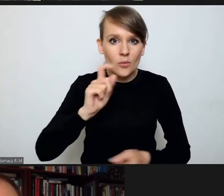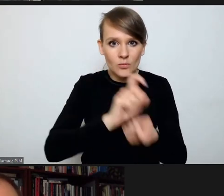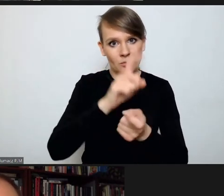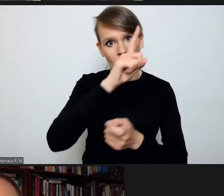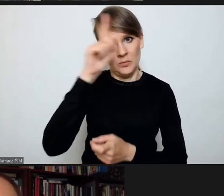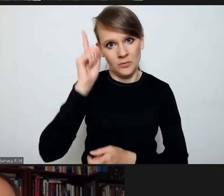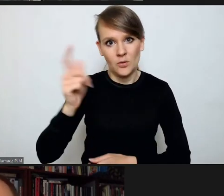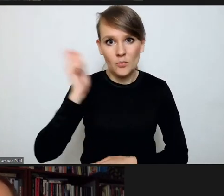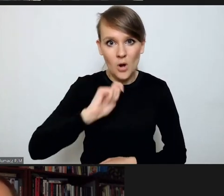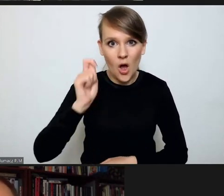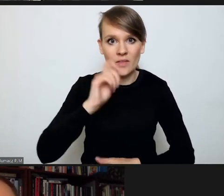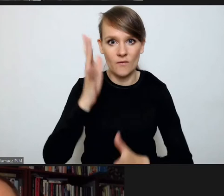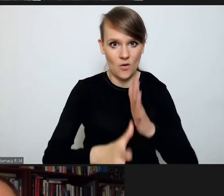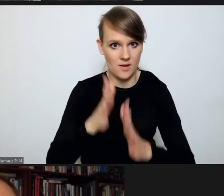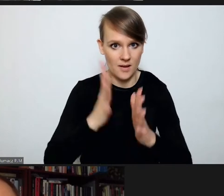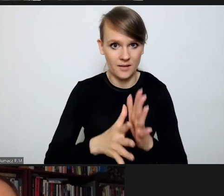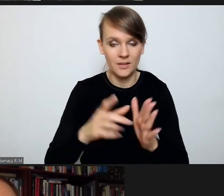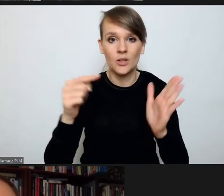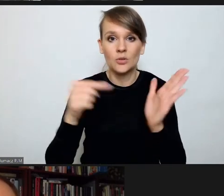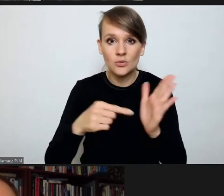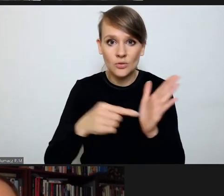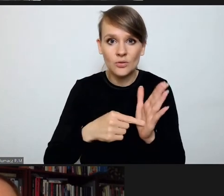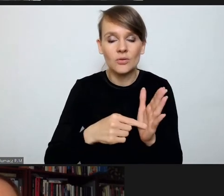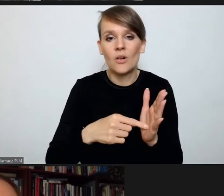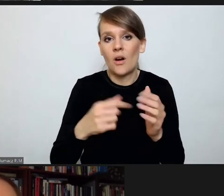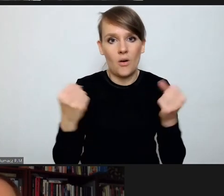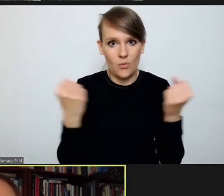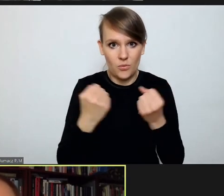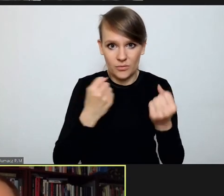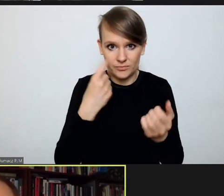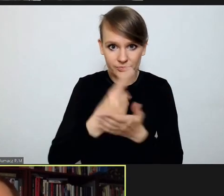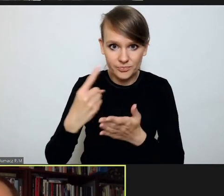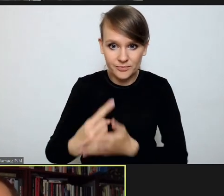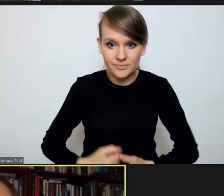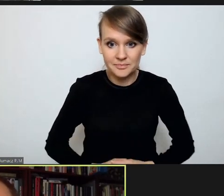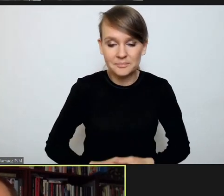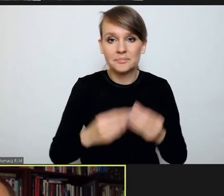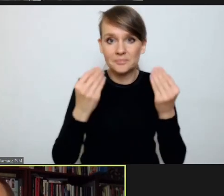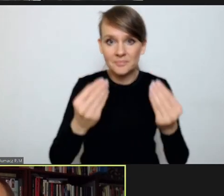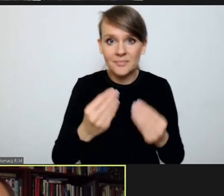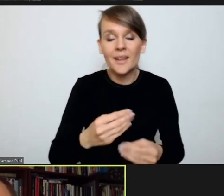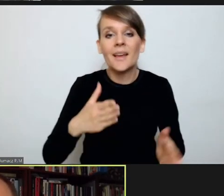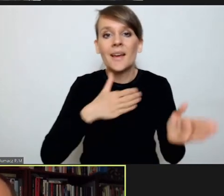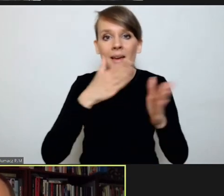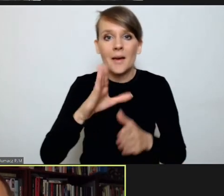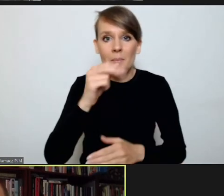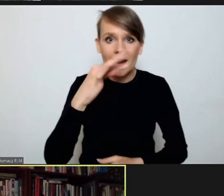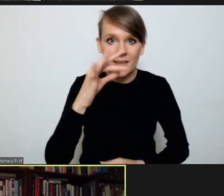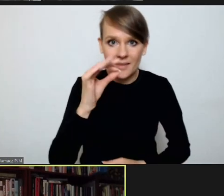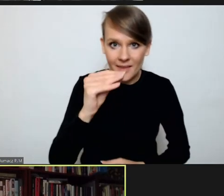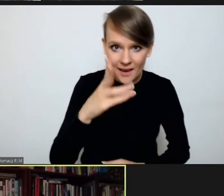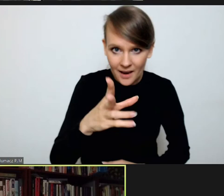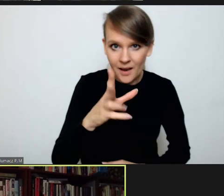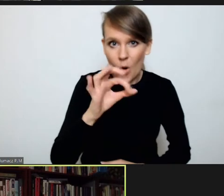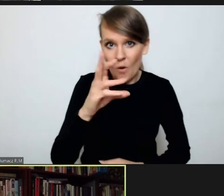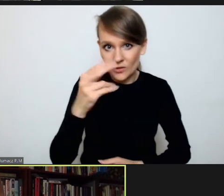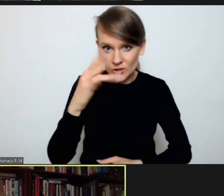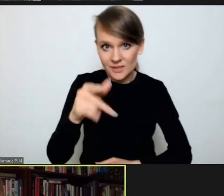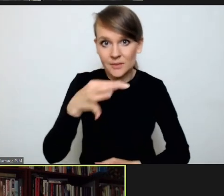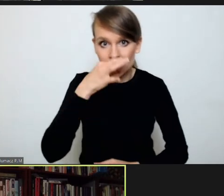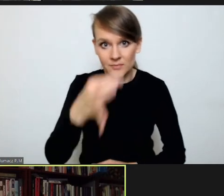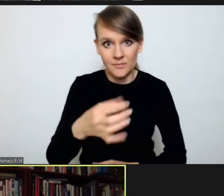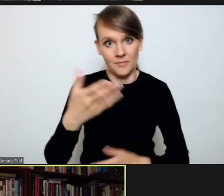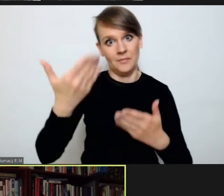wojennych. To jest ogromny, ogromny dorobak. Cudownie. Pytanie pana Bartka Owsińskiego. Czy do tej pory